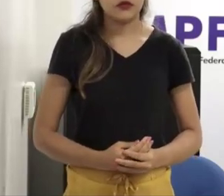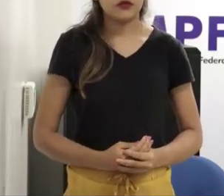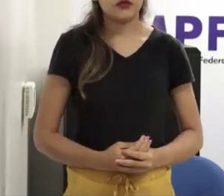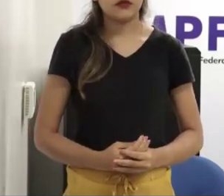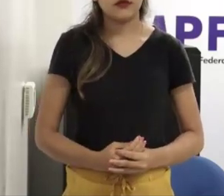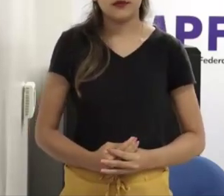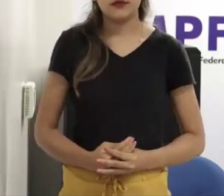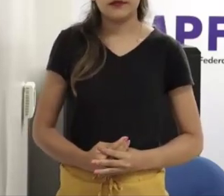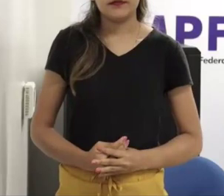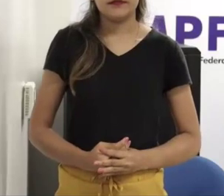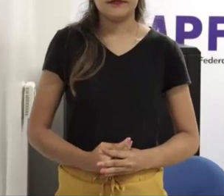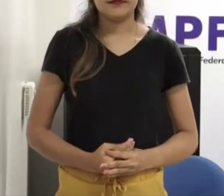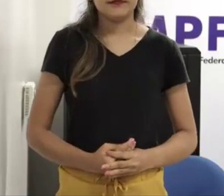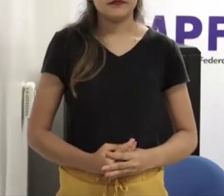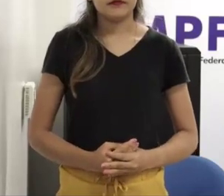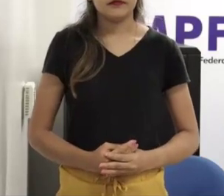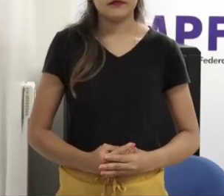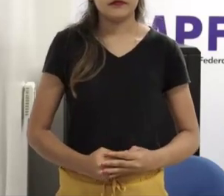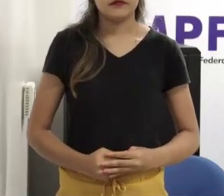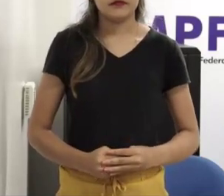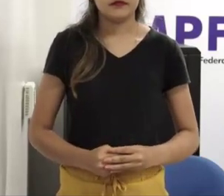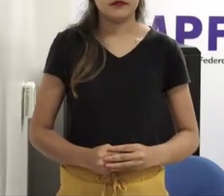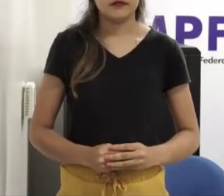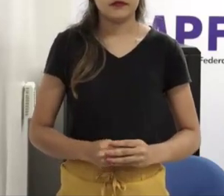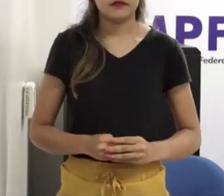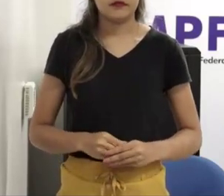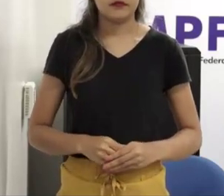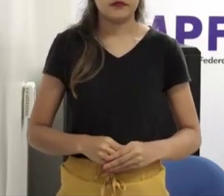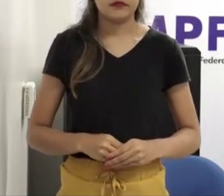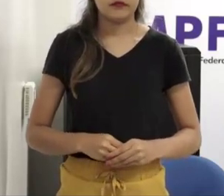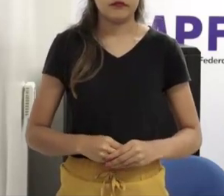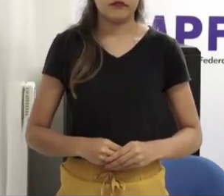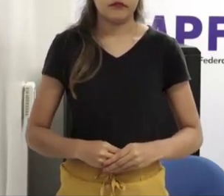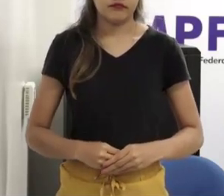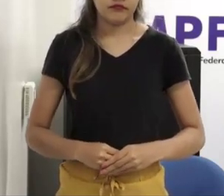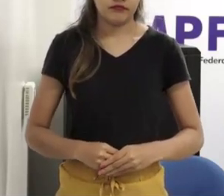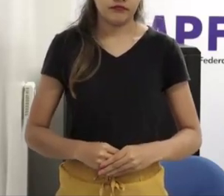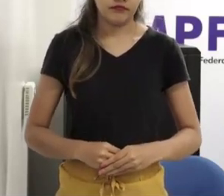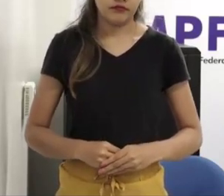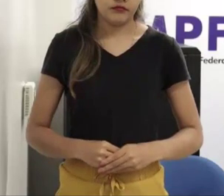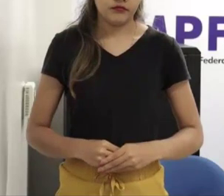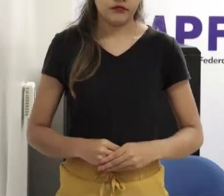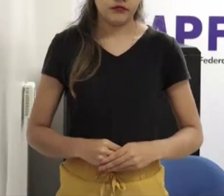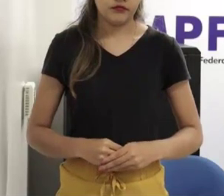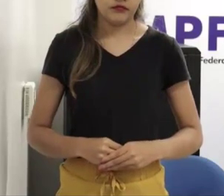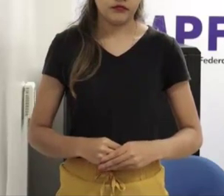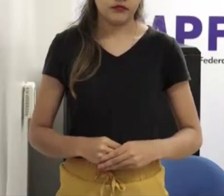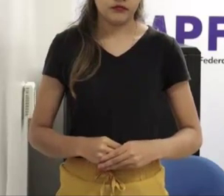discussão 10% para um lado e 10% para o outro também eu diria a esquerda também tem um ditame ali